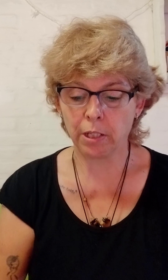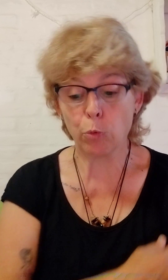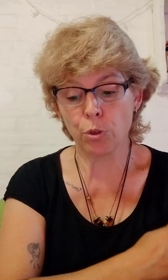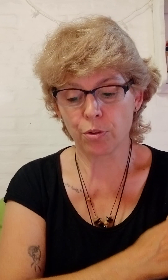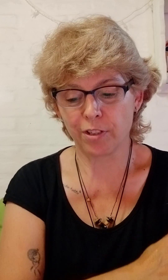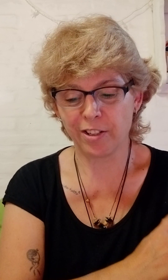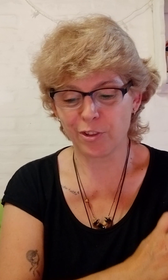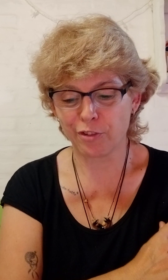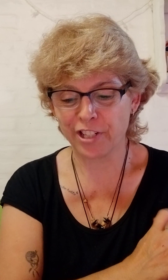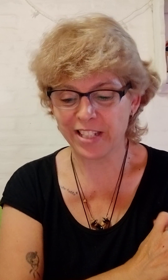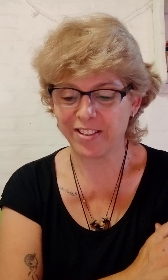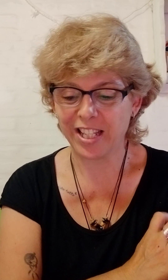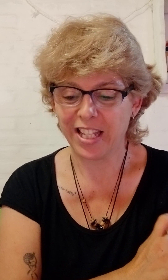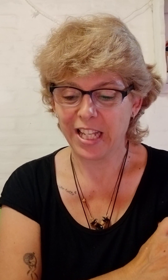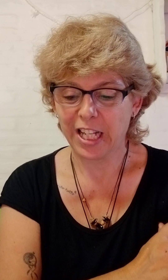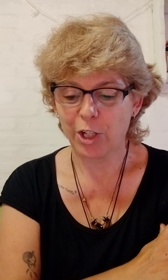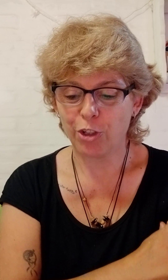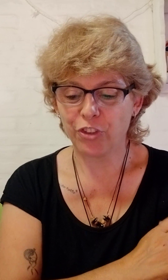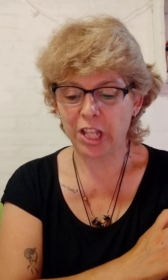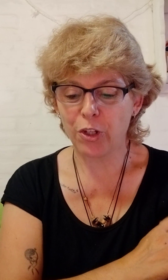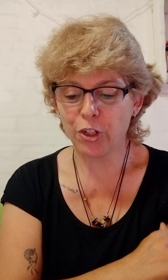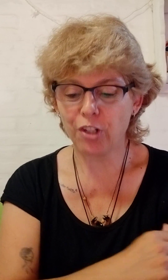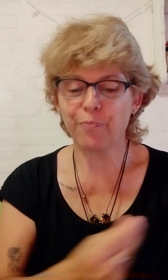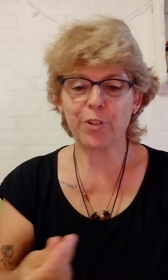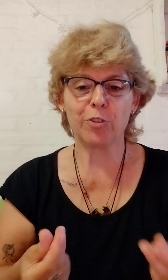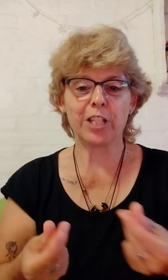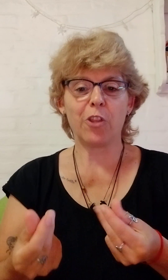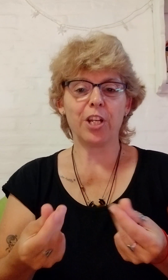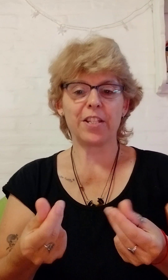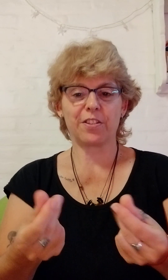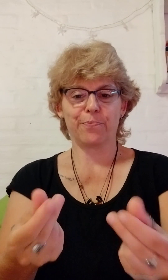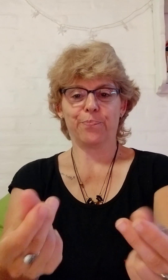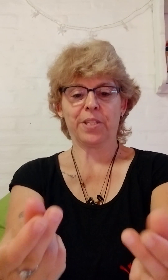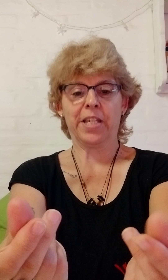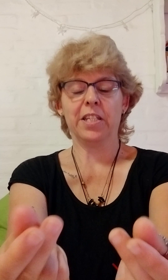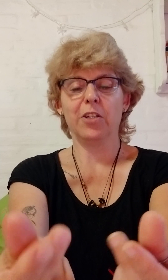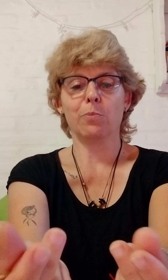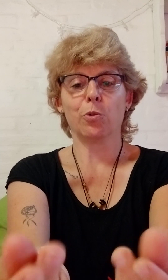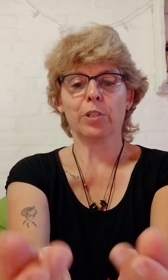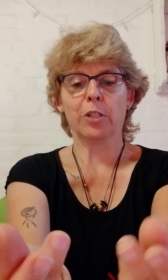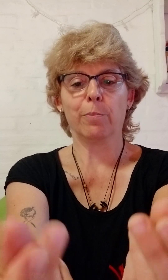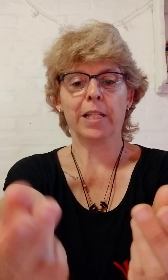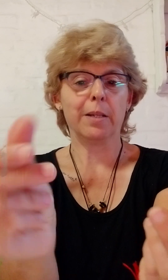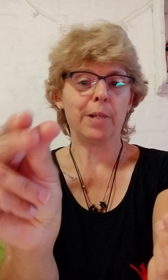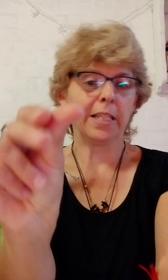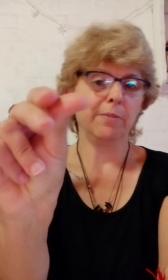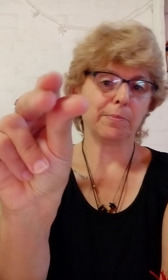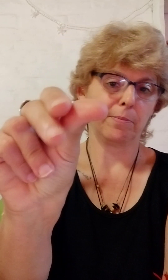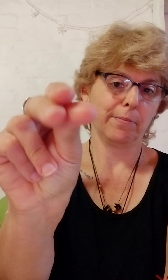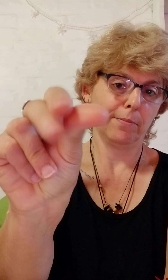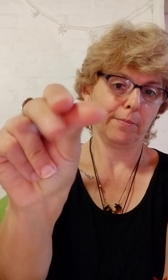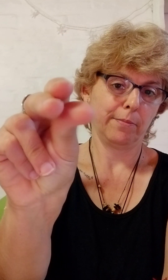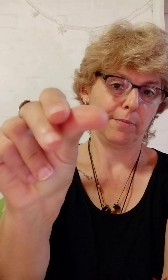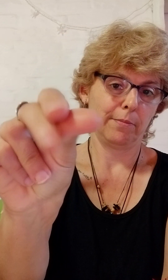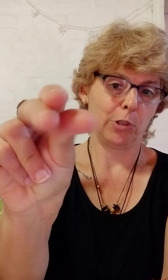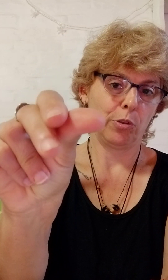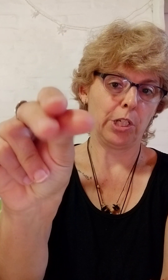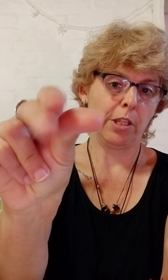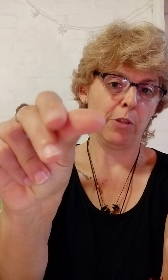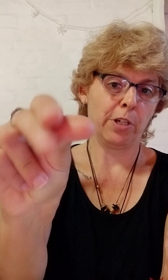Algunos. Los choferes. Contador. Contador es. Ahí. Como contando plata. Plata. Con tres dedos